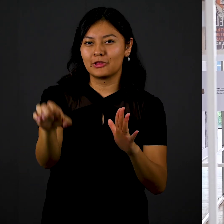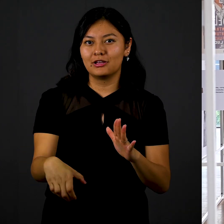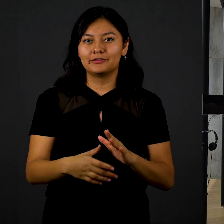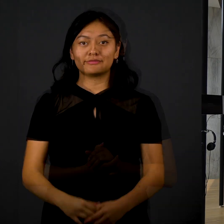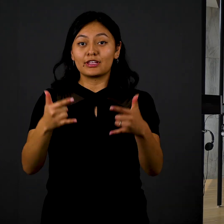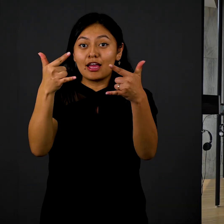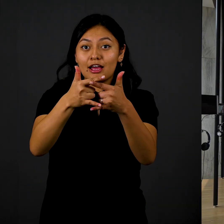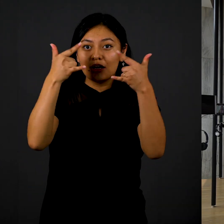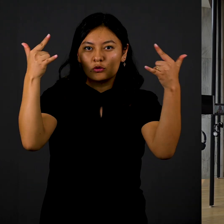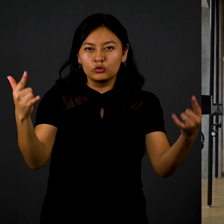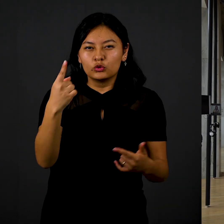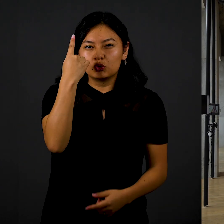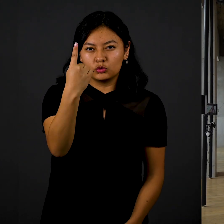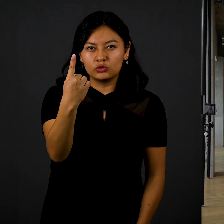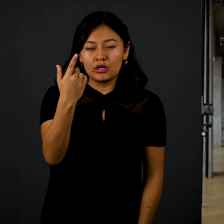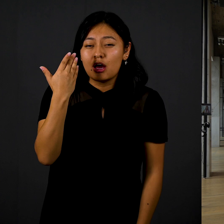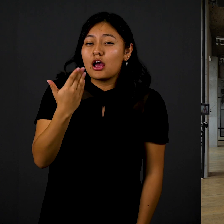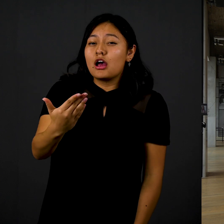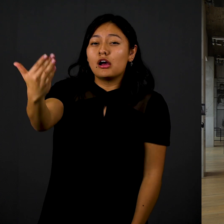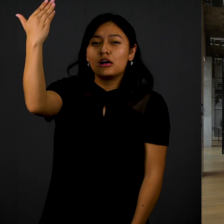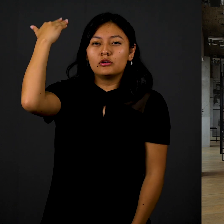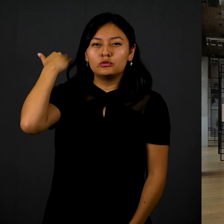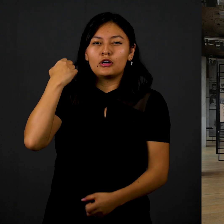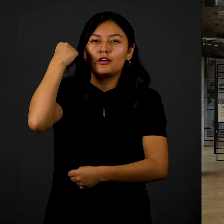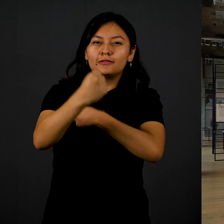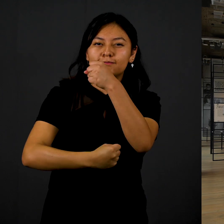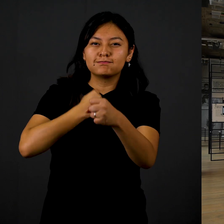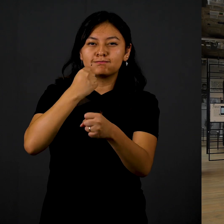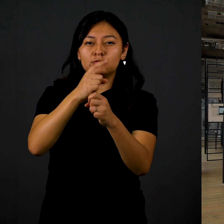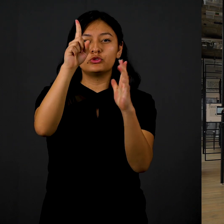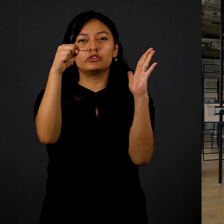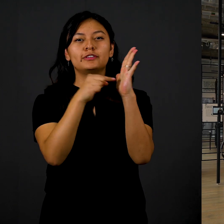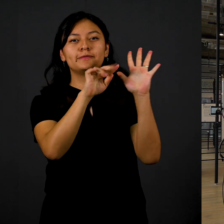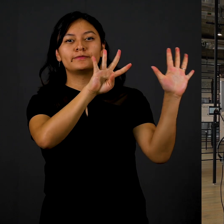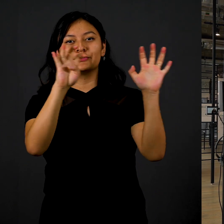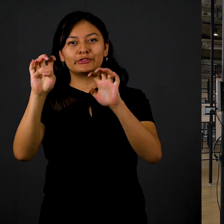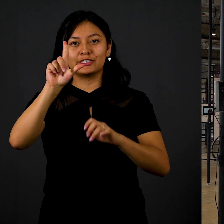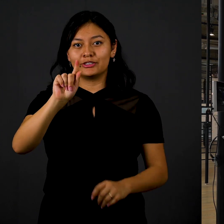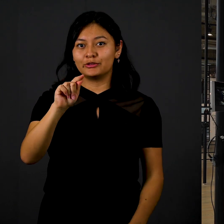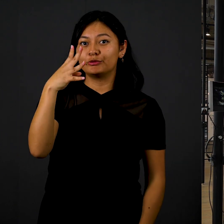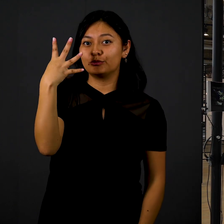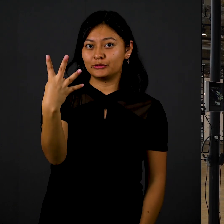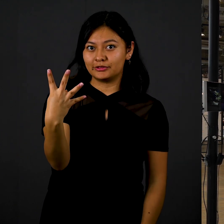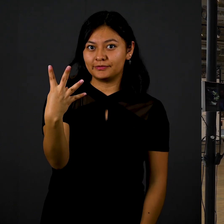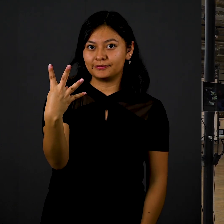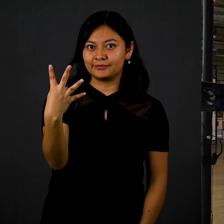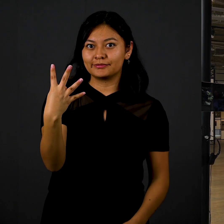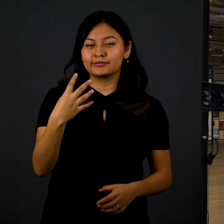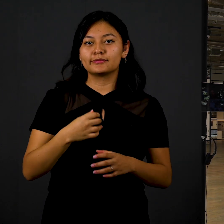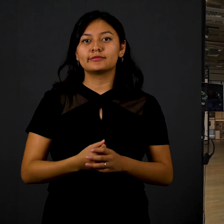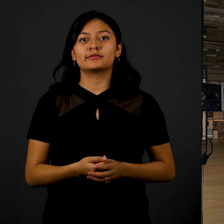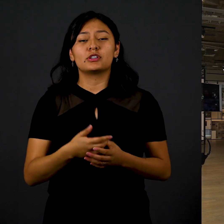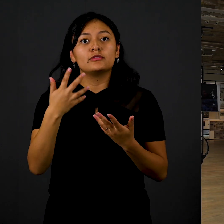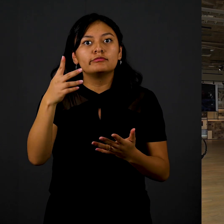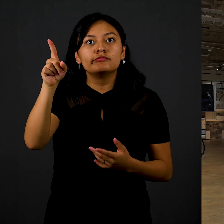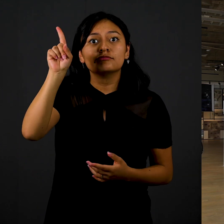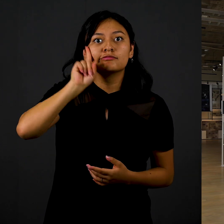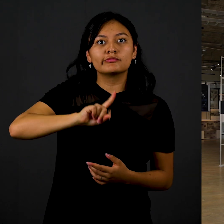Solo por citar un caso, desde 1974, Rosario y Barra de Piedra comenzó una de las luchas